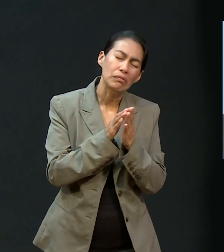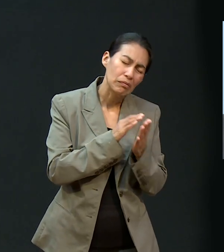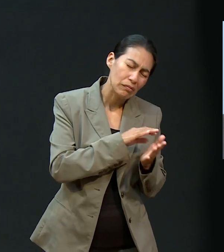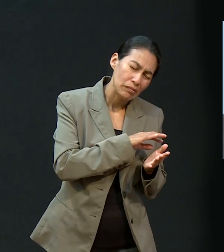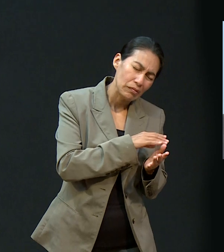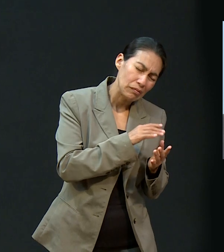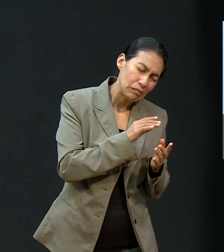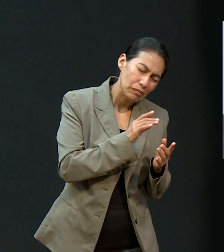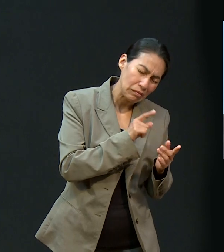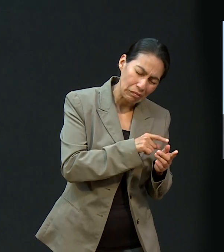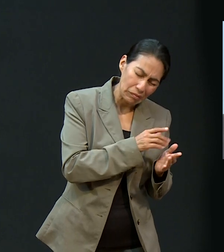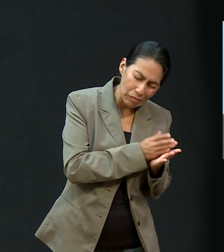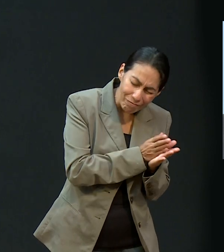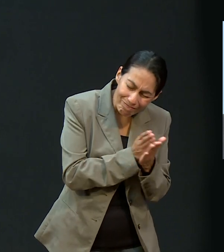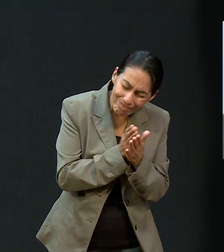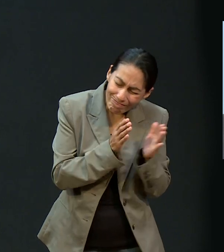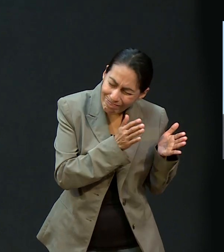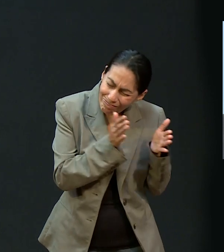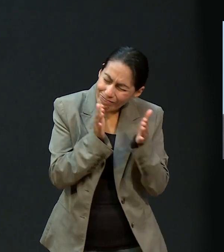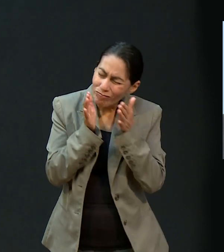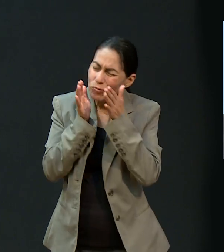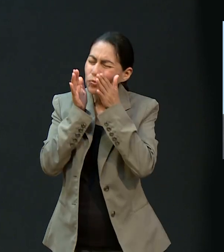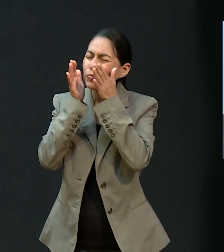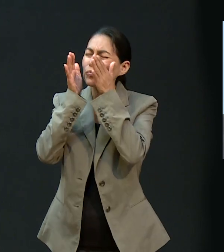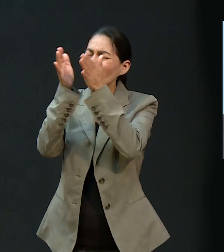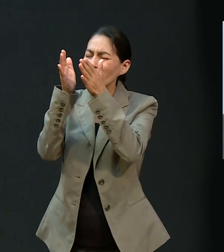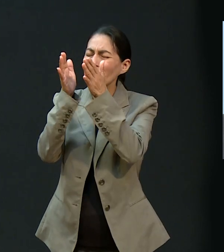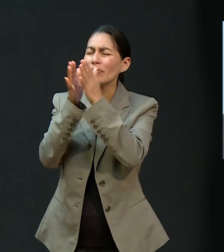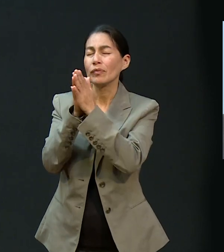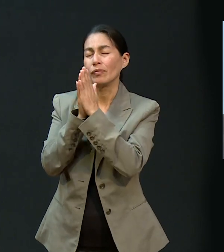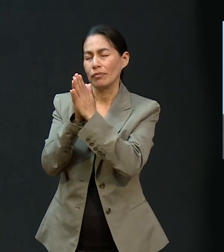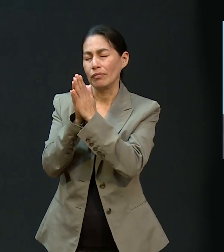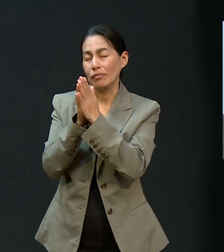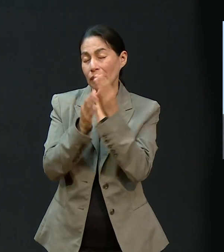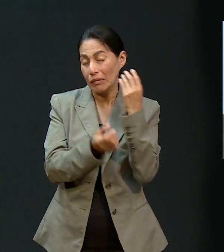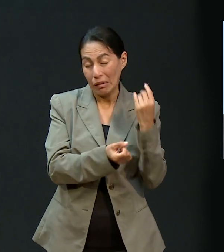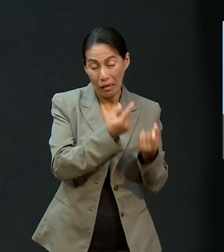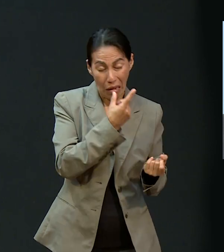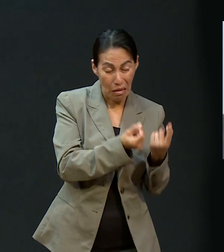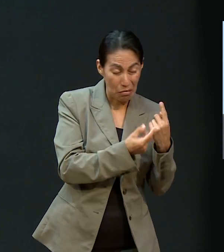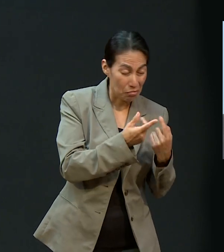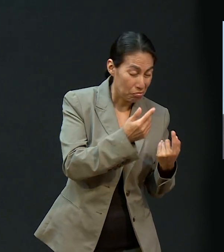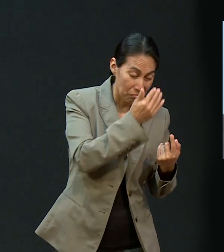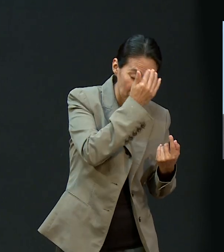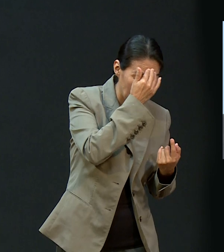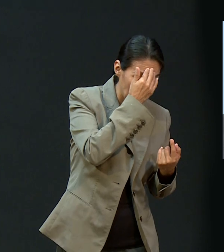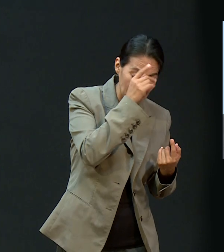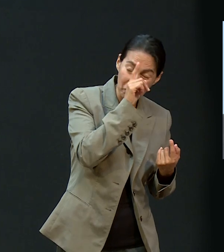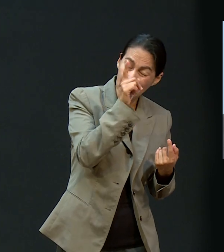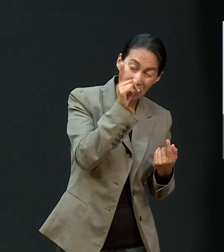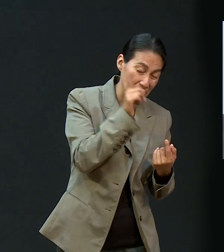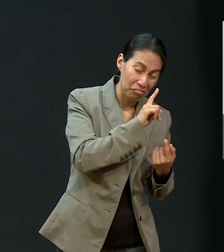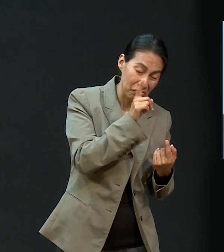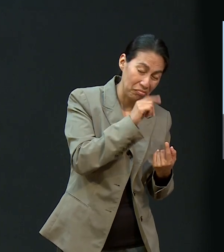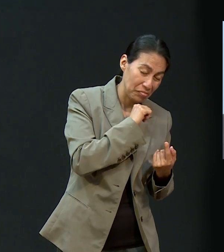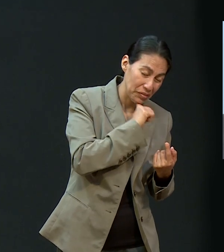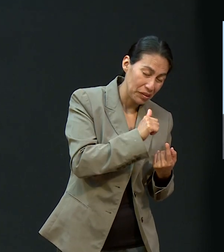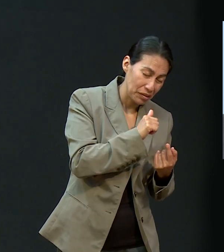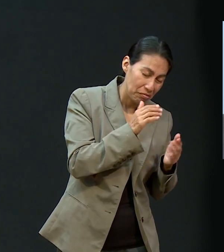correcto. Amén. Que si alguien necesita conocer de ti, oh Dios, que pueda acercarse tal vez a una